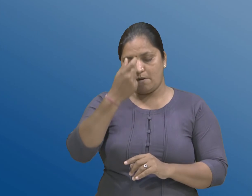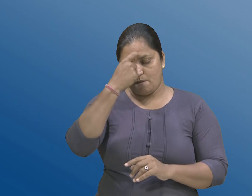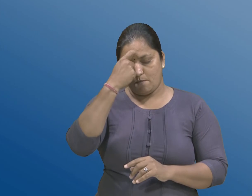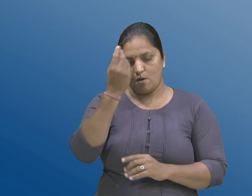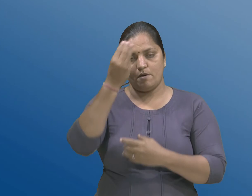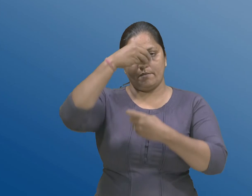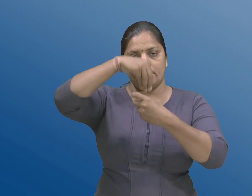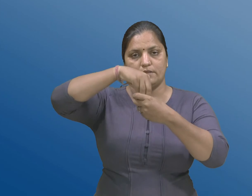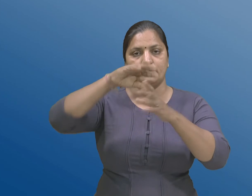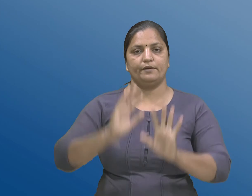थाई छे